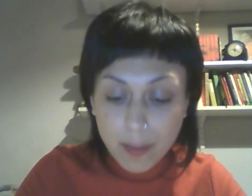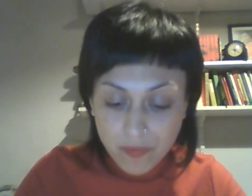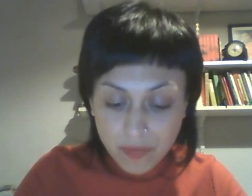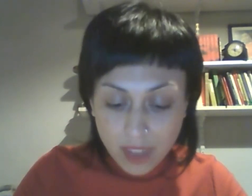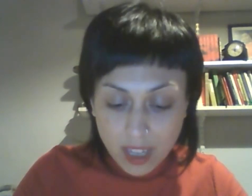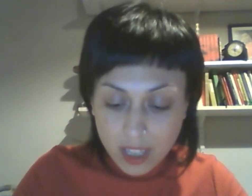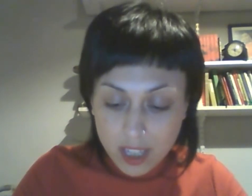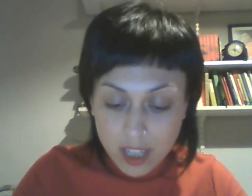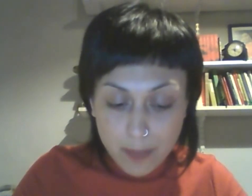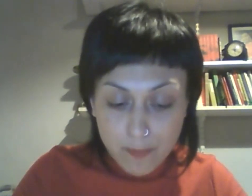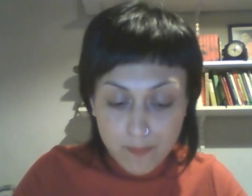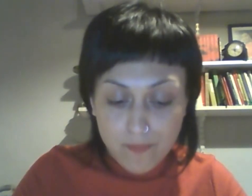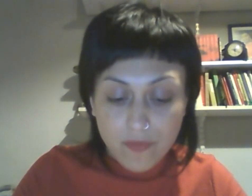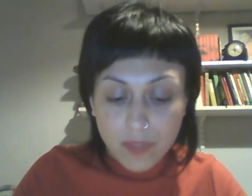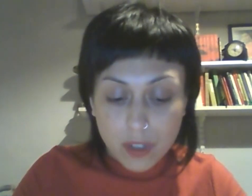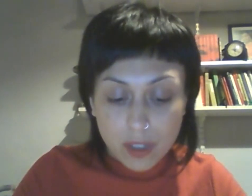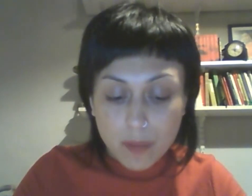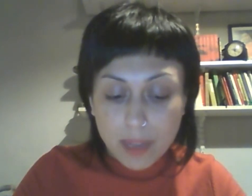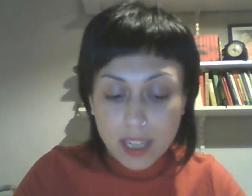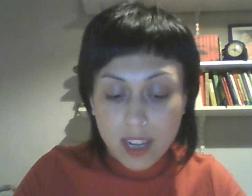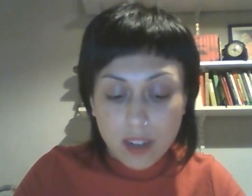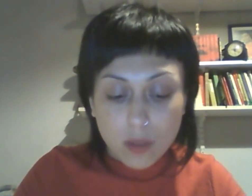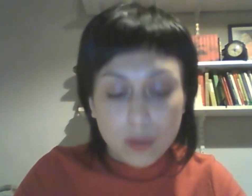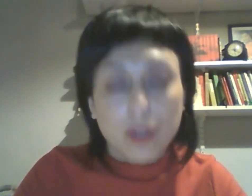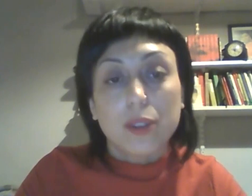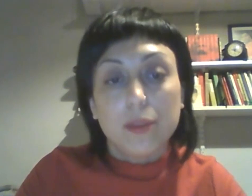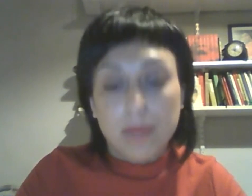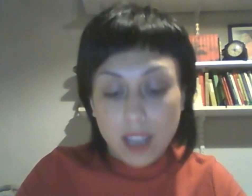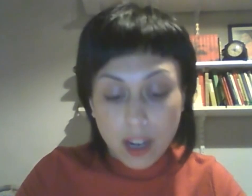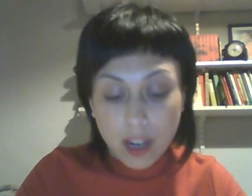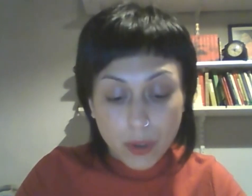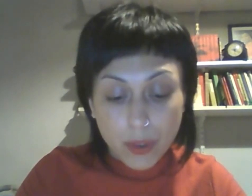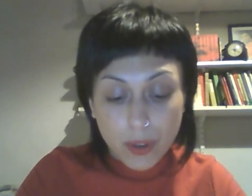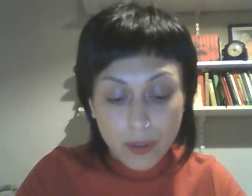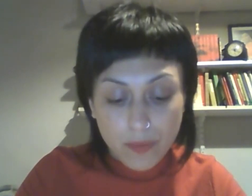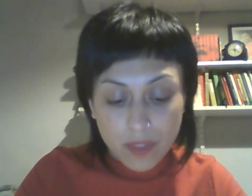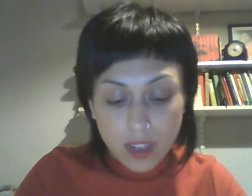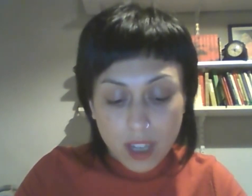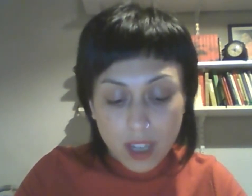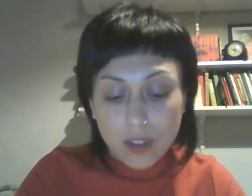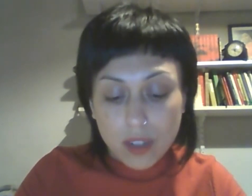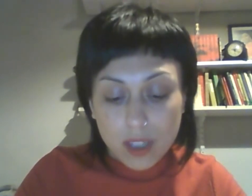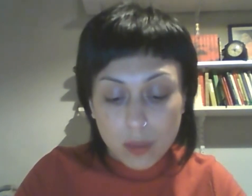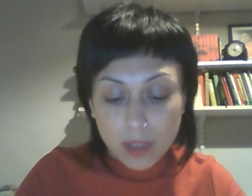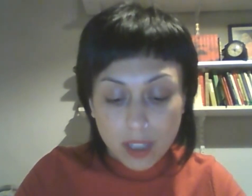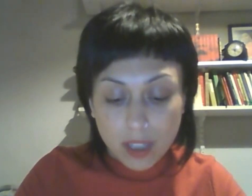y nos acompaña junto con Matías Cordo, editor y subsecretario de